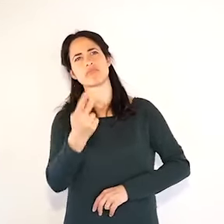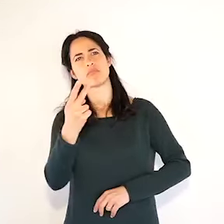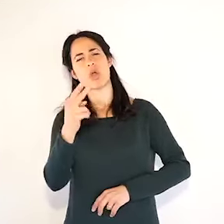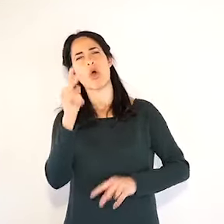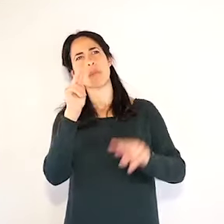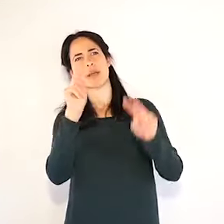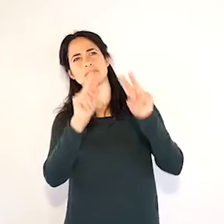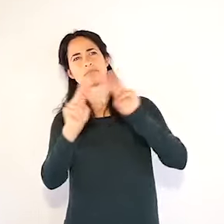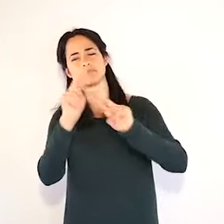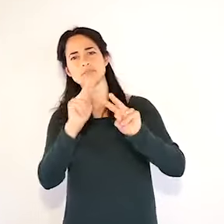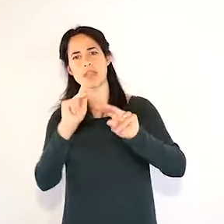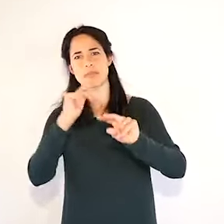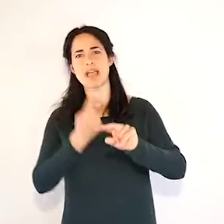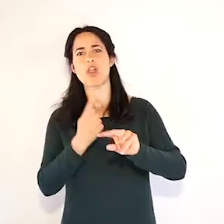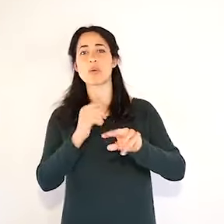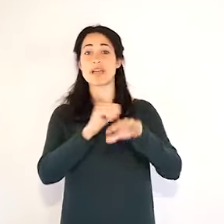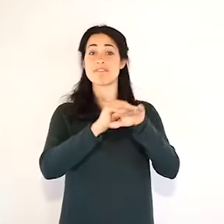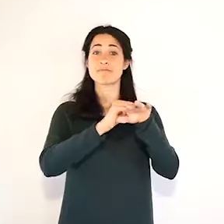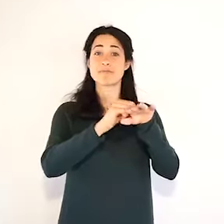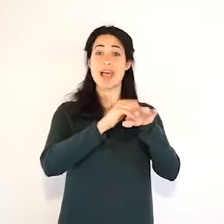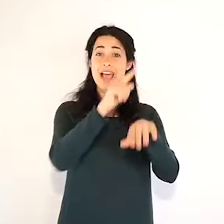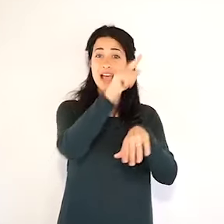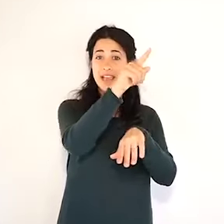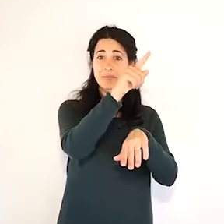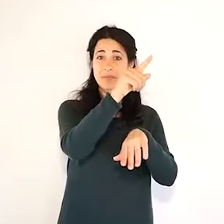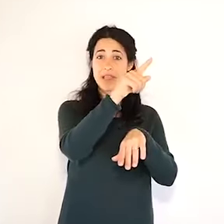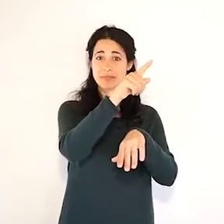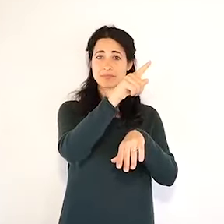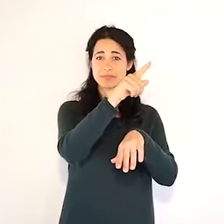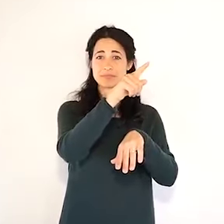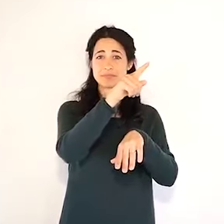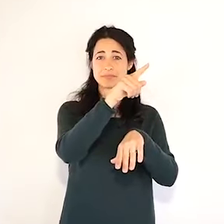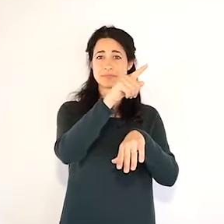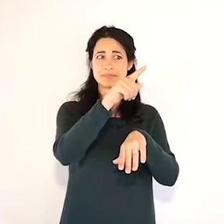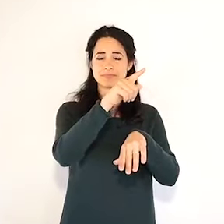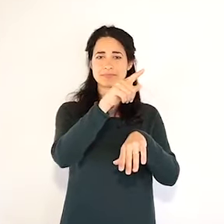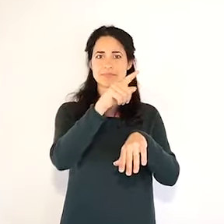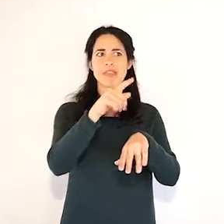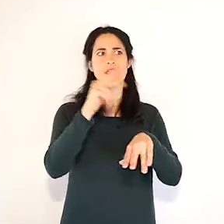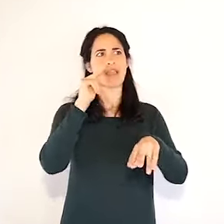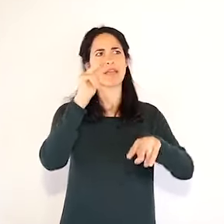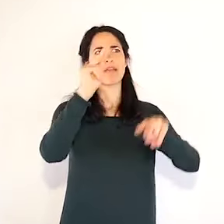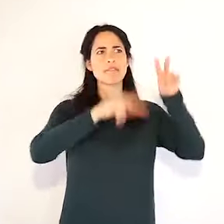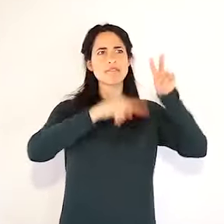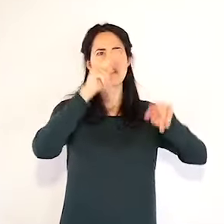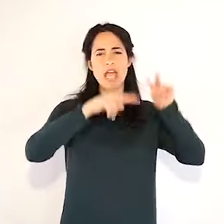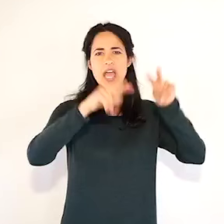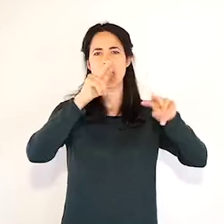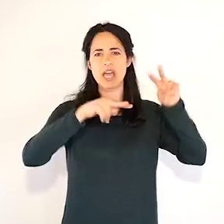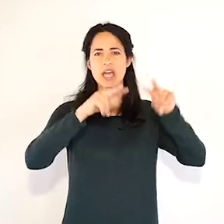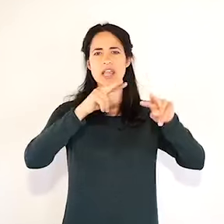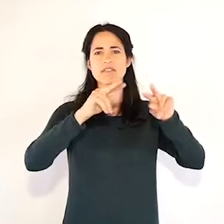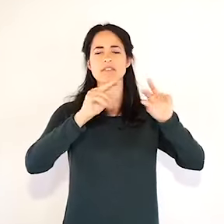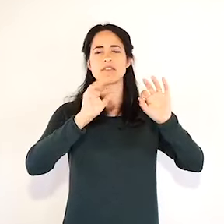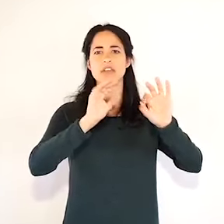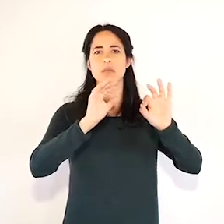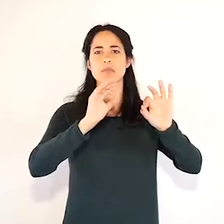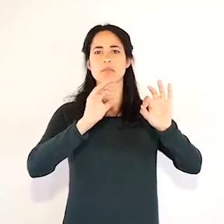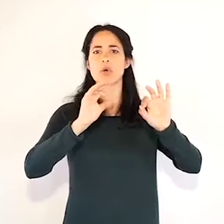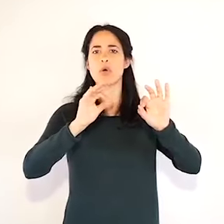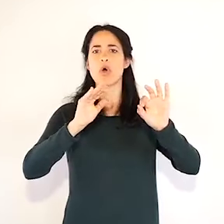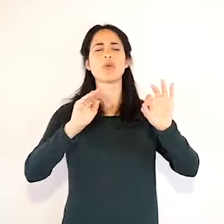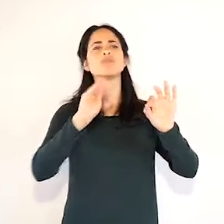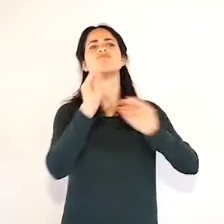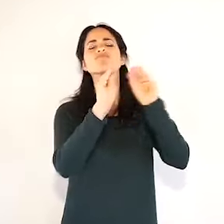verificando, ho chiesto un approfondimento rispetto all